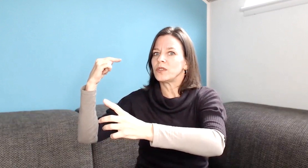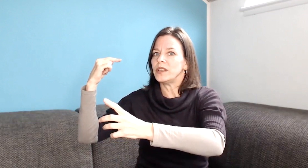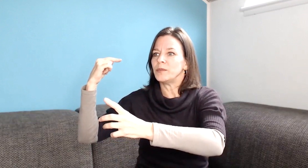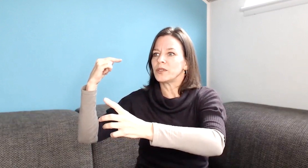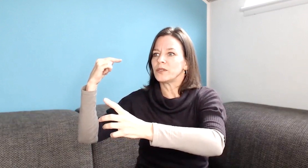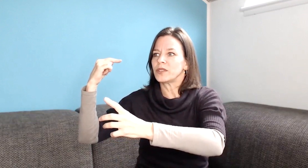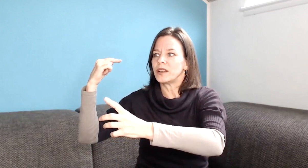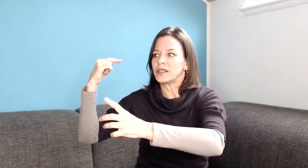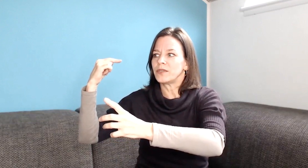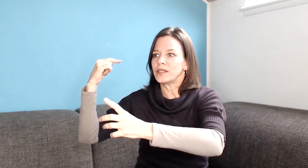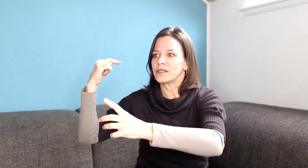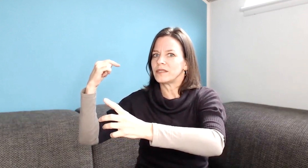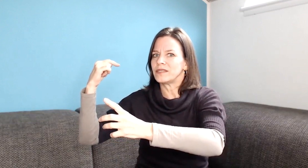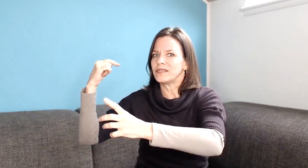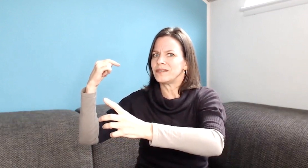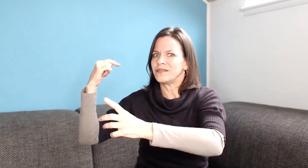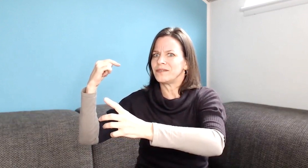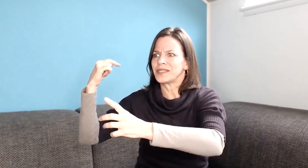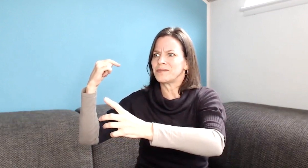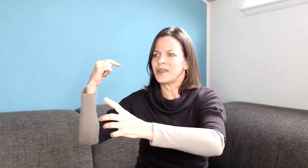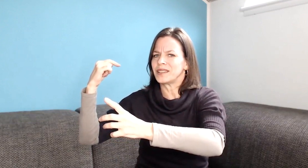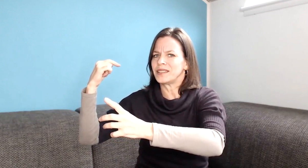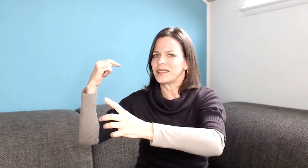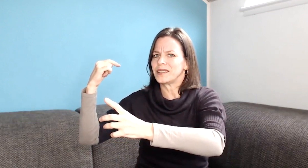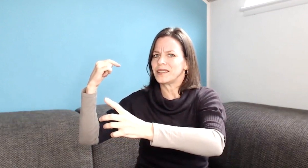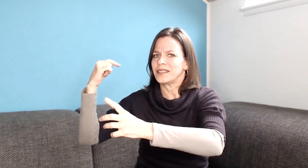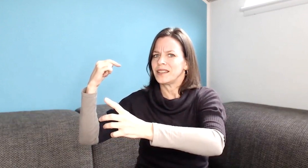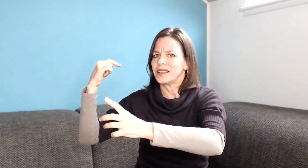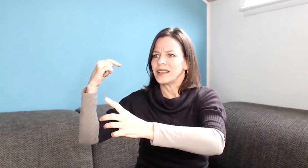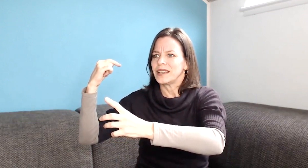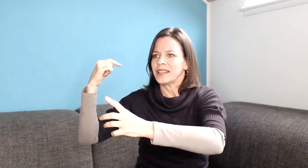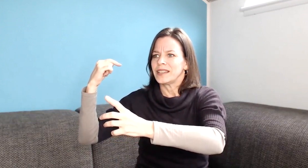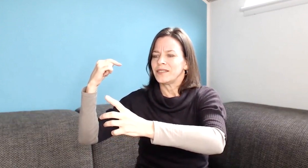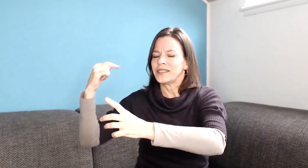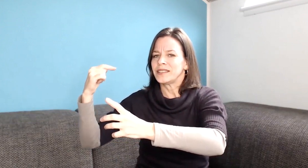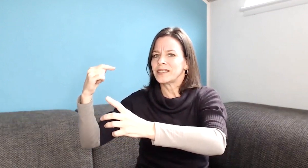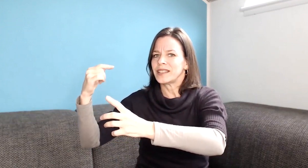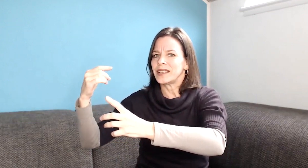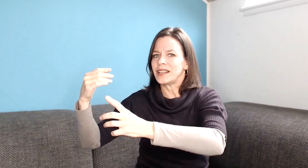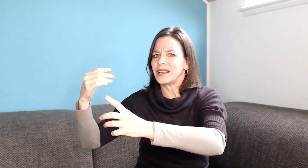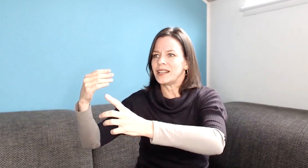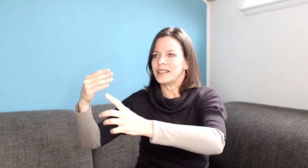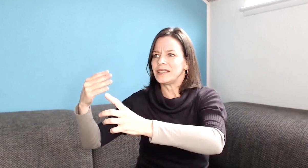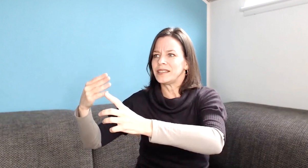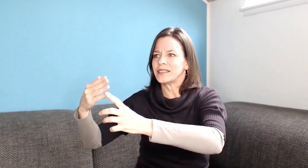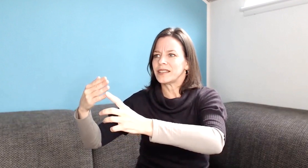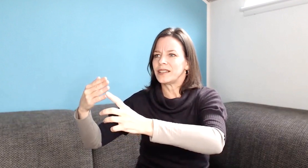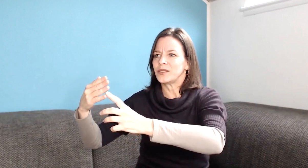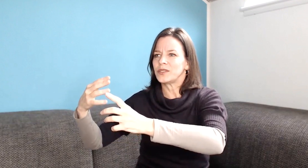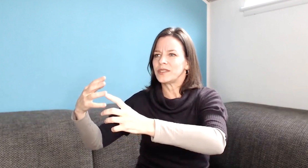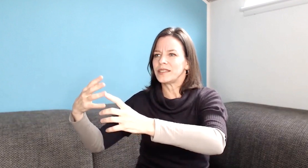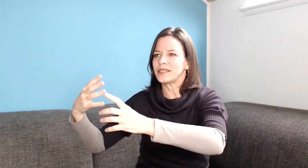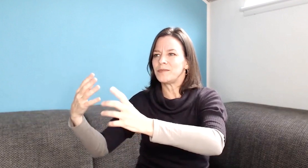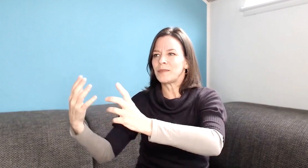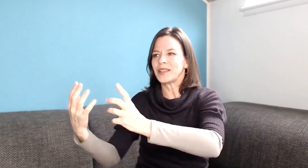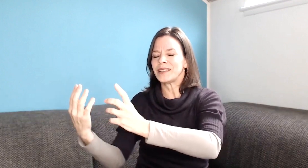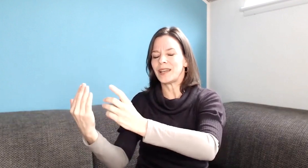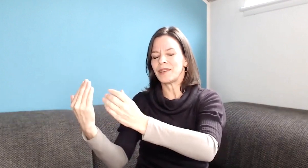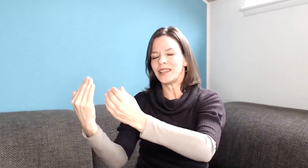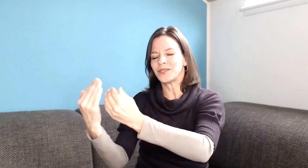gelähmt und gar nicht weiß, was mache ich jetzt. Was die 6 allerdings, also sie bleibt aber eher